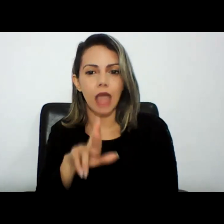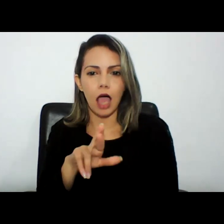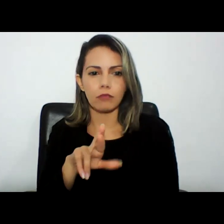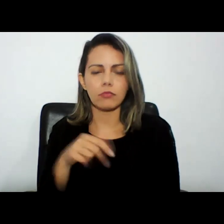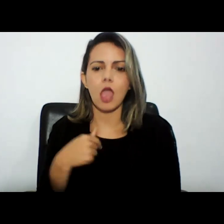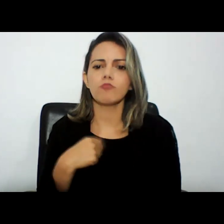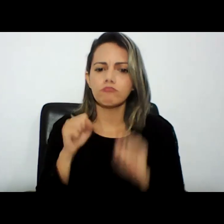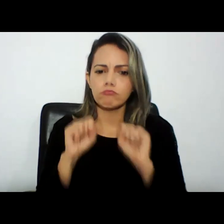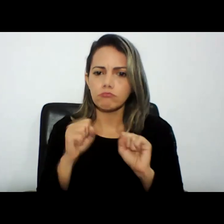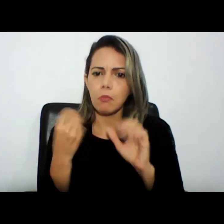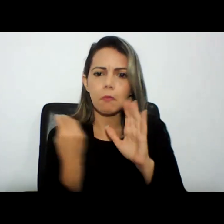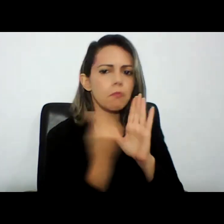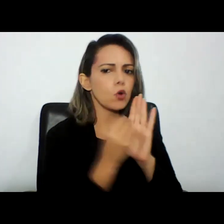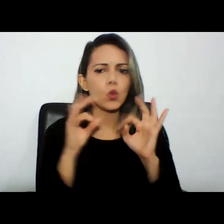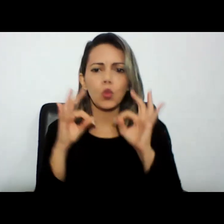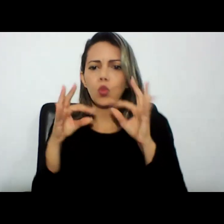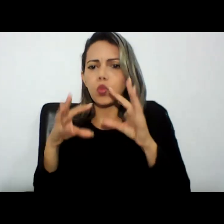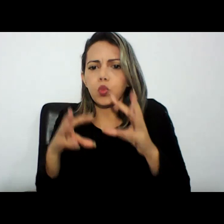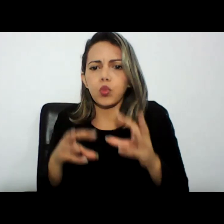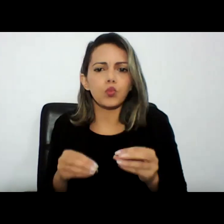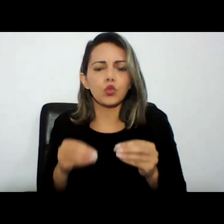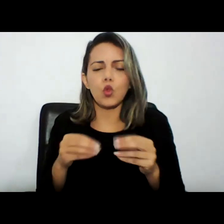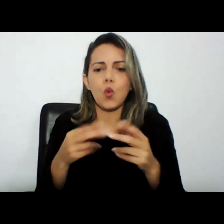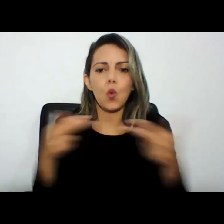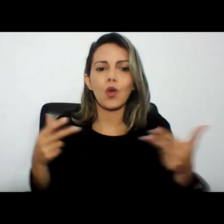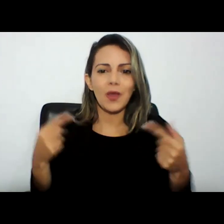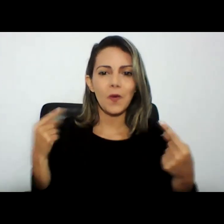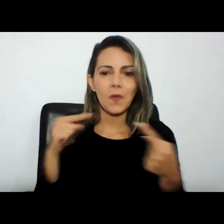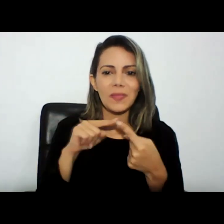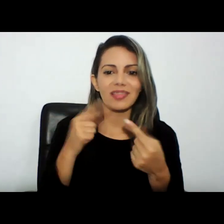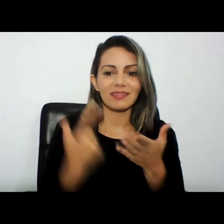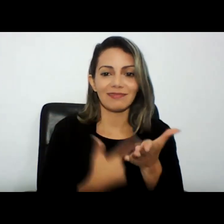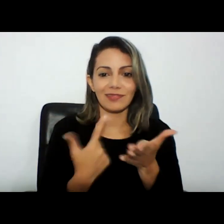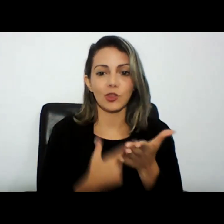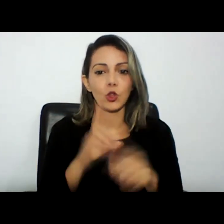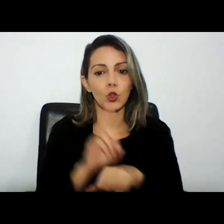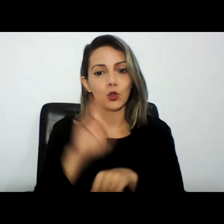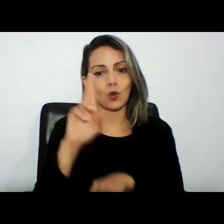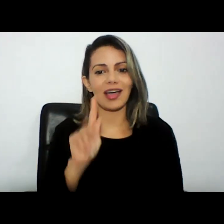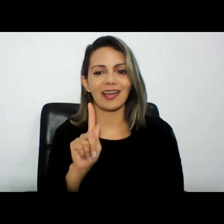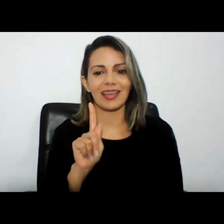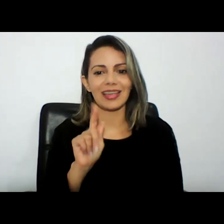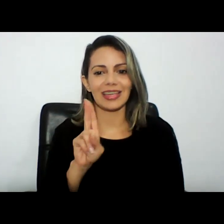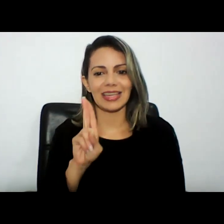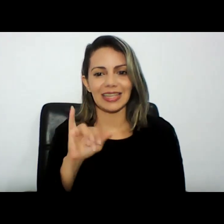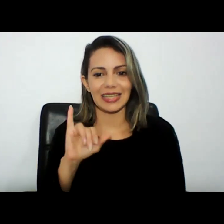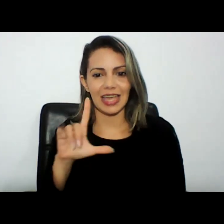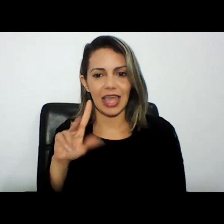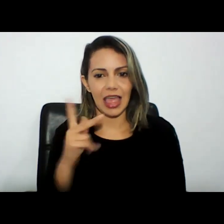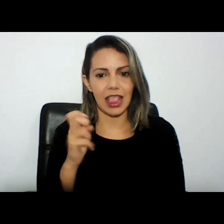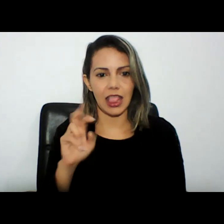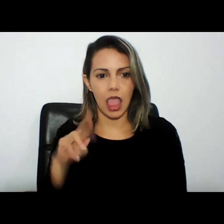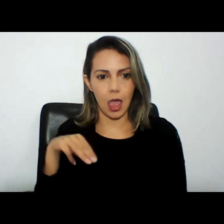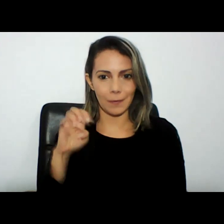obra do doutor Guilherme, porque é nessa busca perfunctória de situações, de